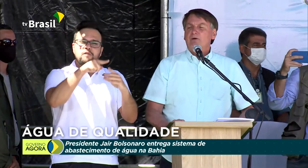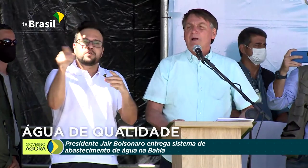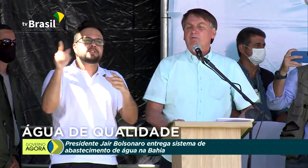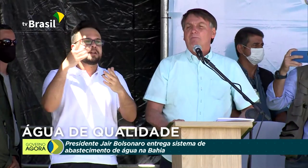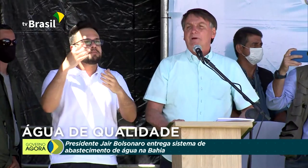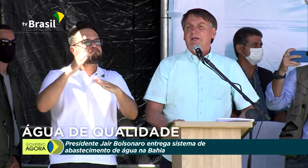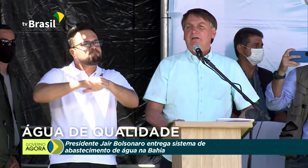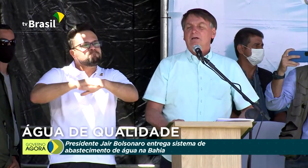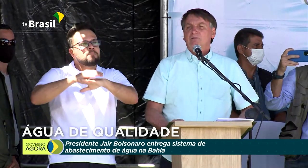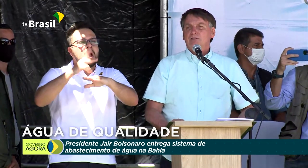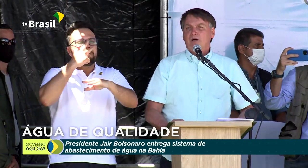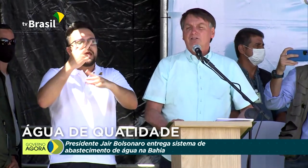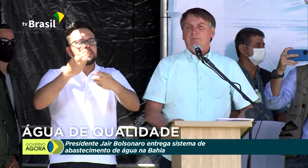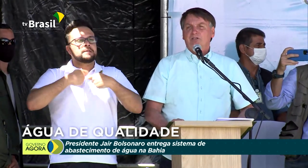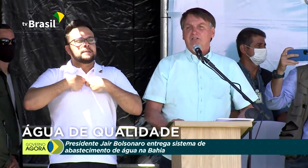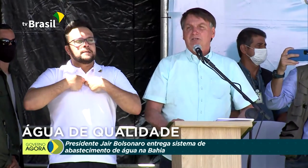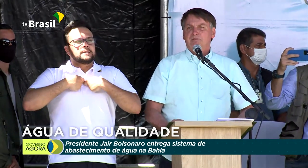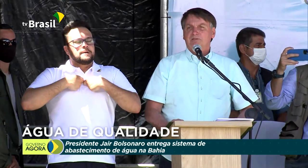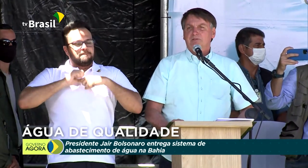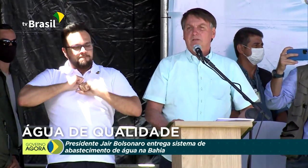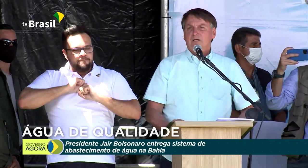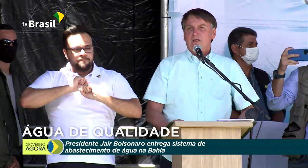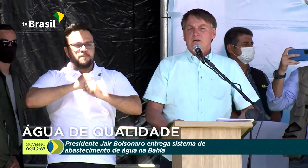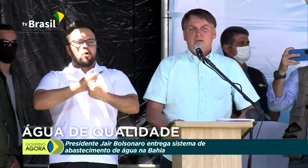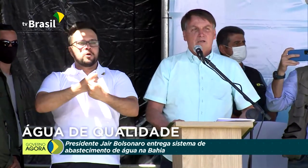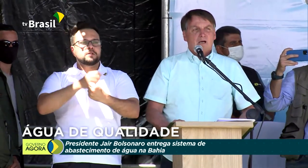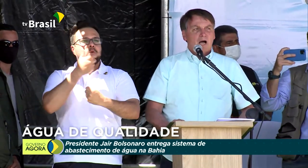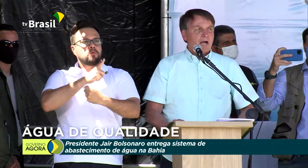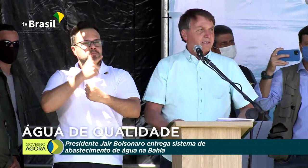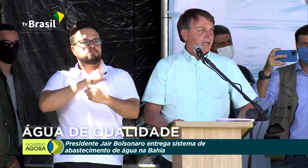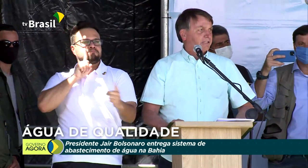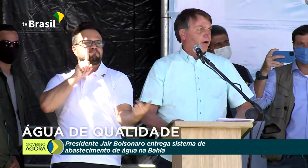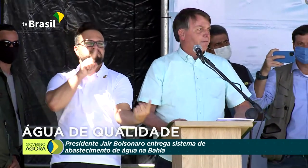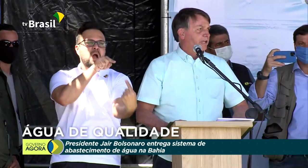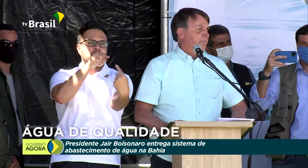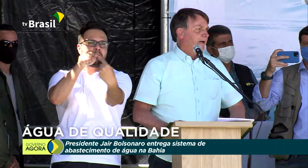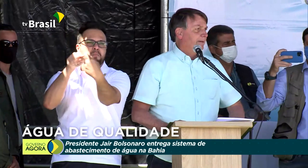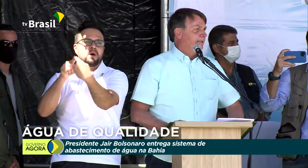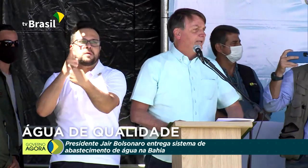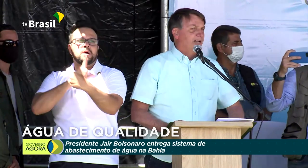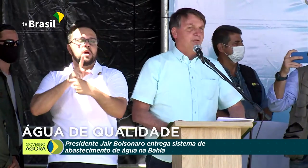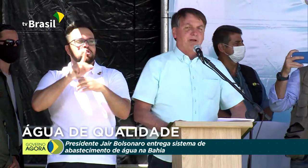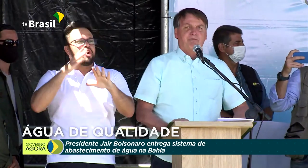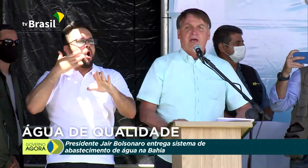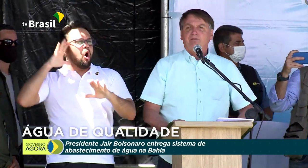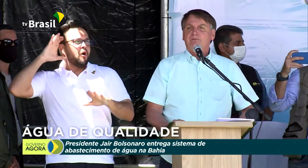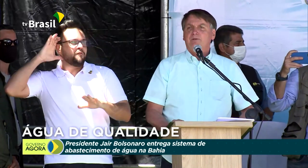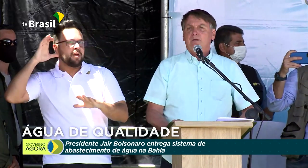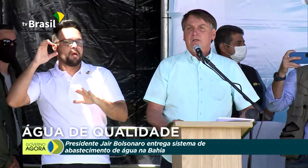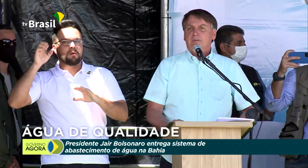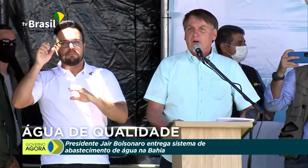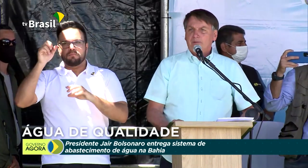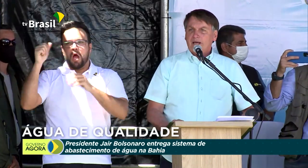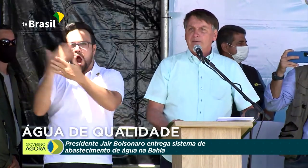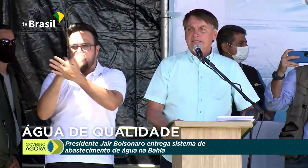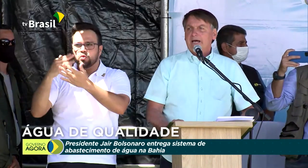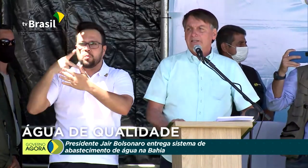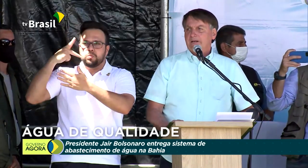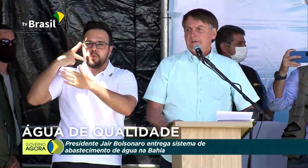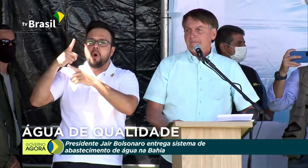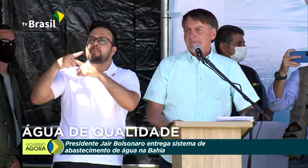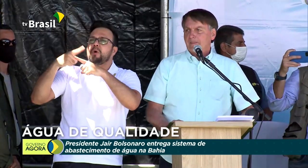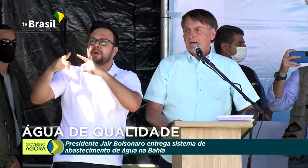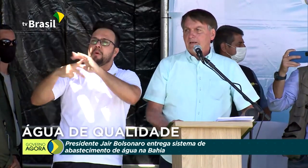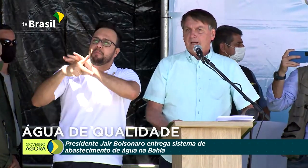oxigênio para cumprir os nossos objetivos. Aqui já ouvi de parlamentares do prefeito, problemas